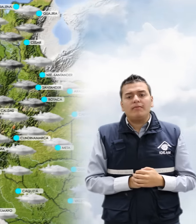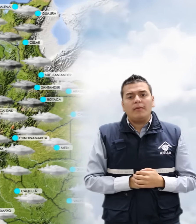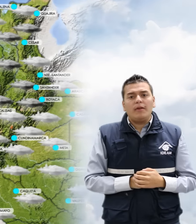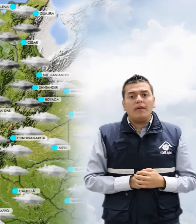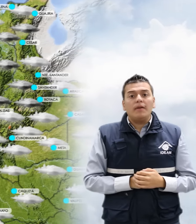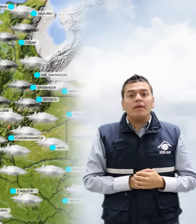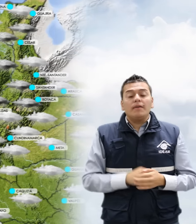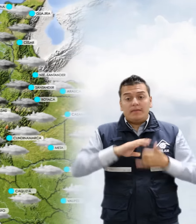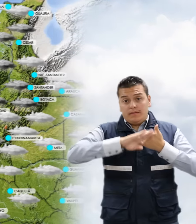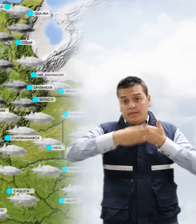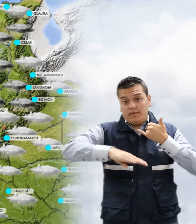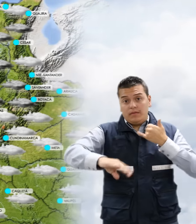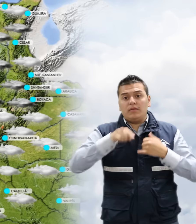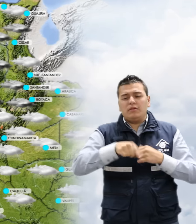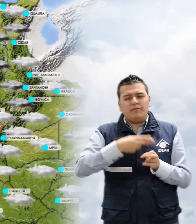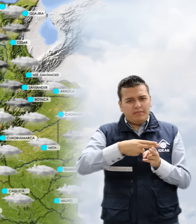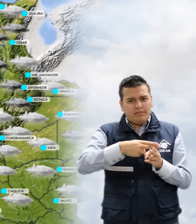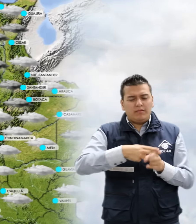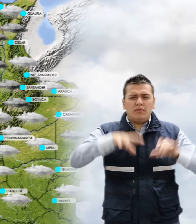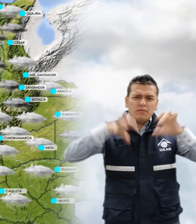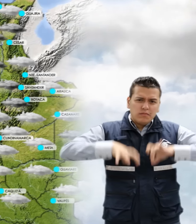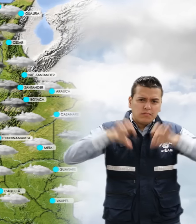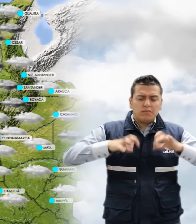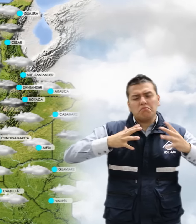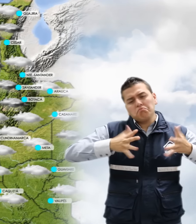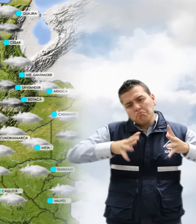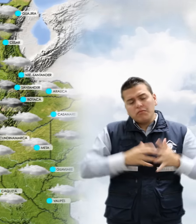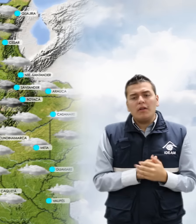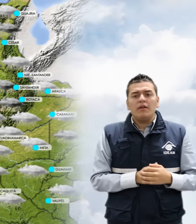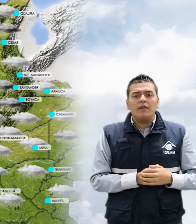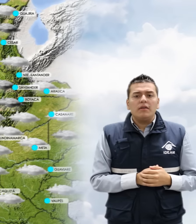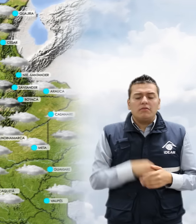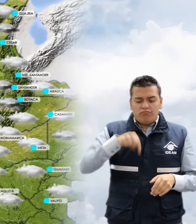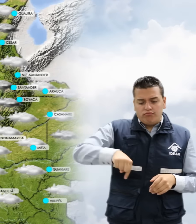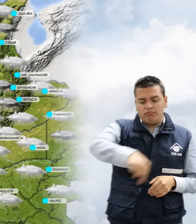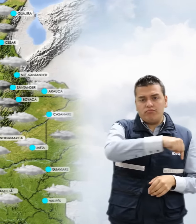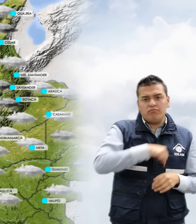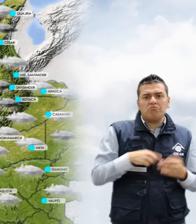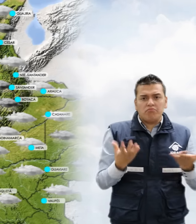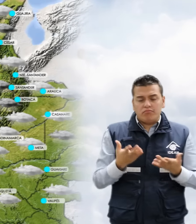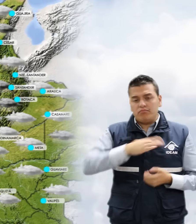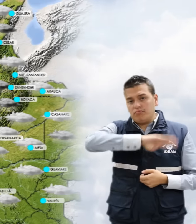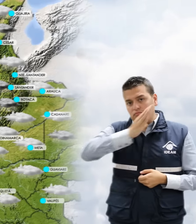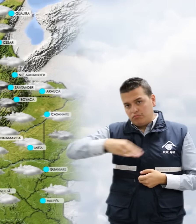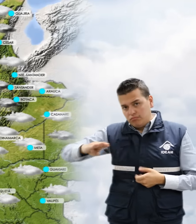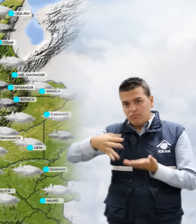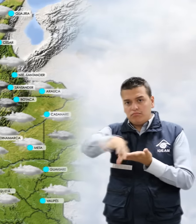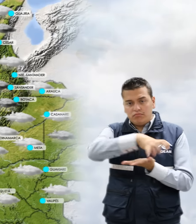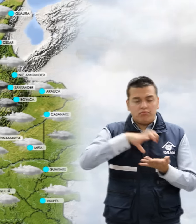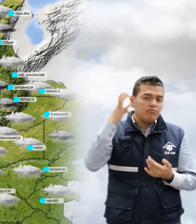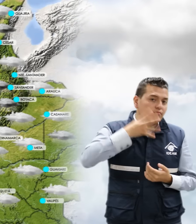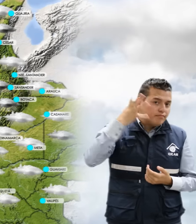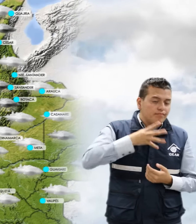En la región andina se esperan lluvias de intensidad moderada sobre amplios sectores de Antioquia, Los Santanderes,